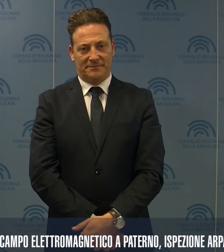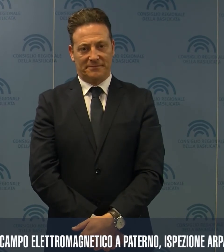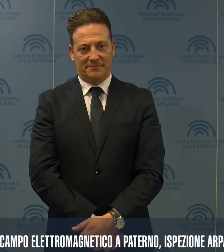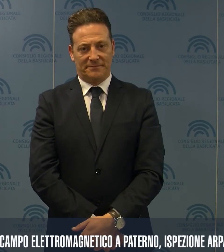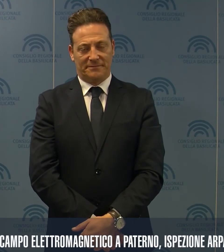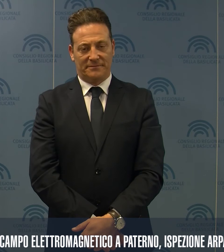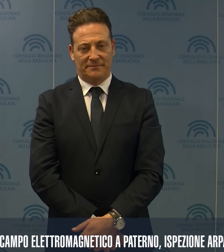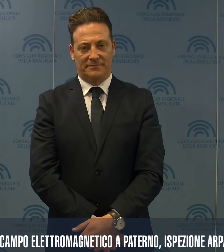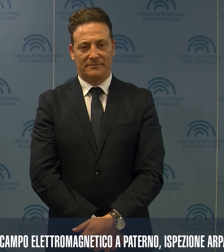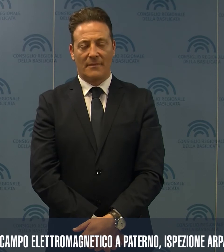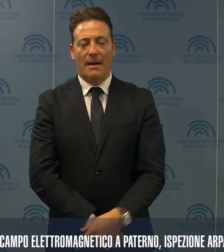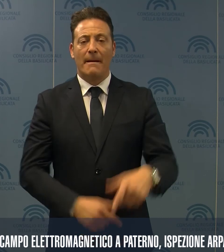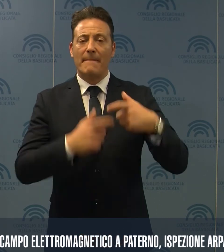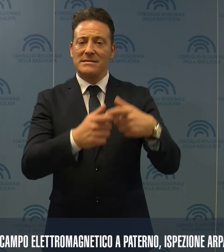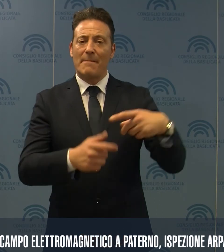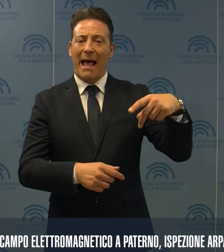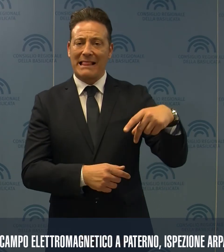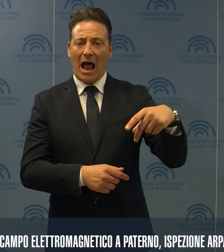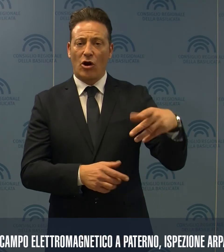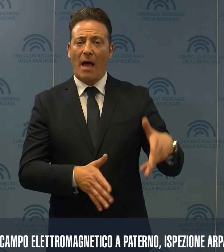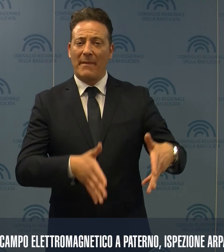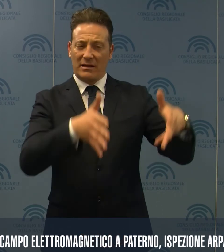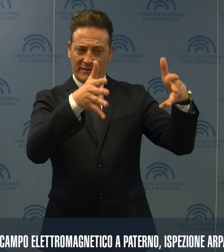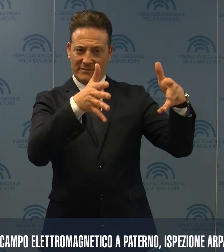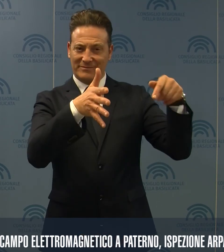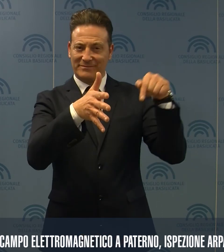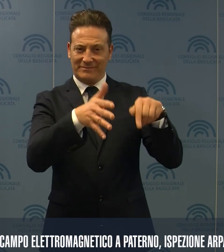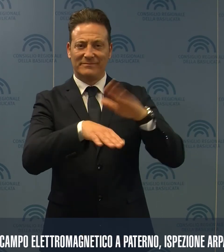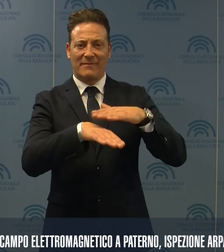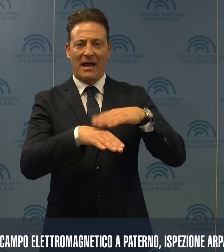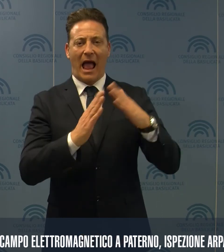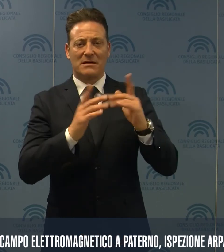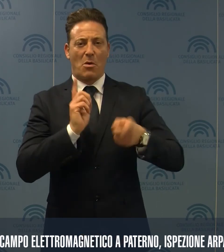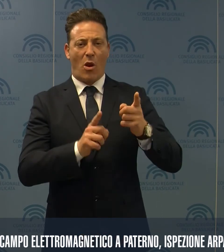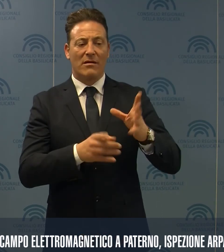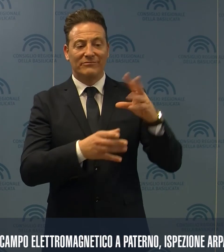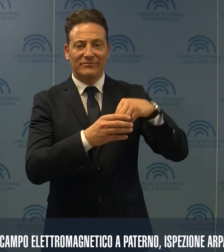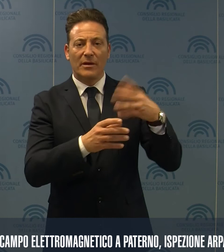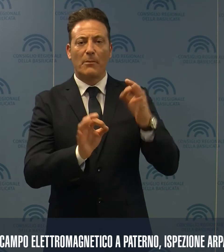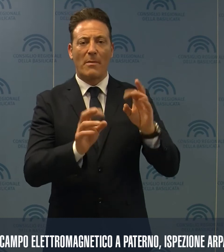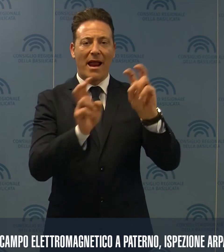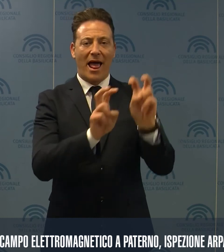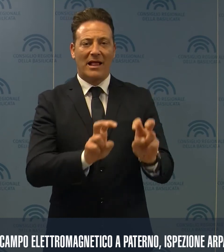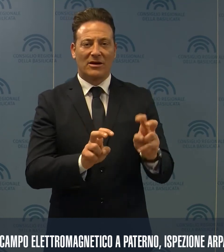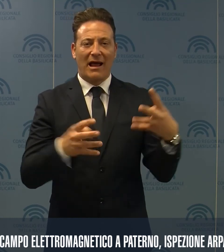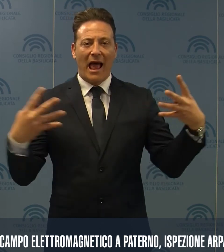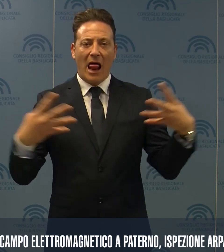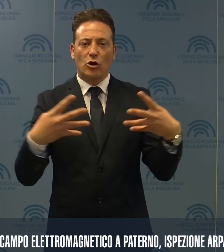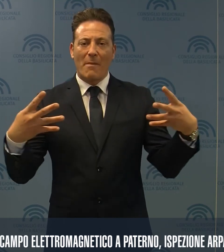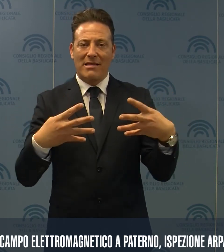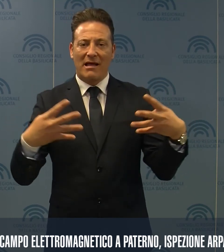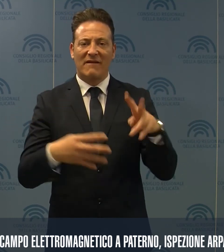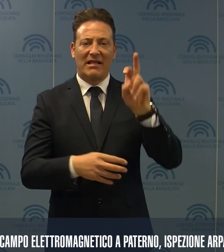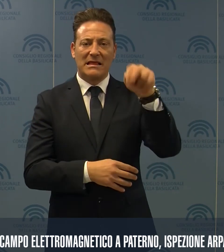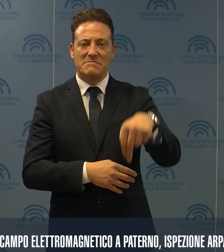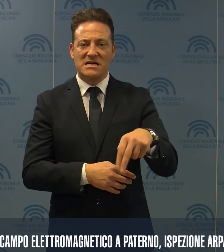Un edificio a paterno, di proprietà dell'Ater, a cui interno si trova una cabina elettrica con un campo elettromagnetico